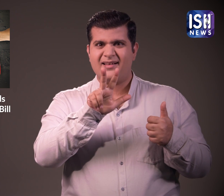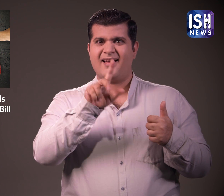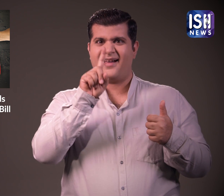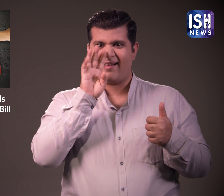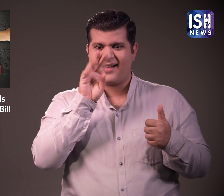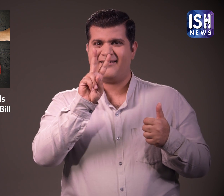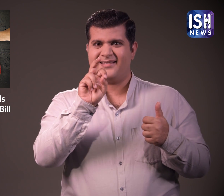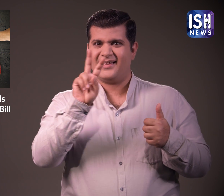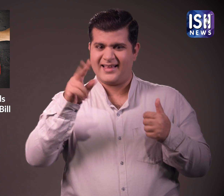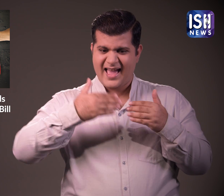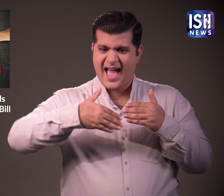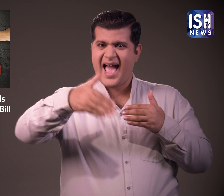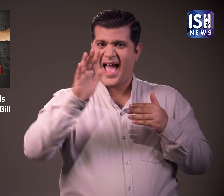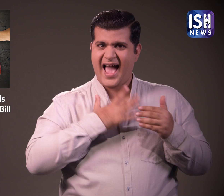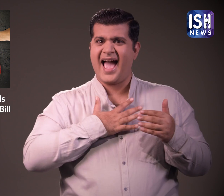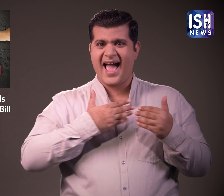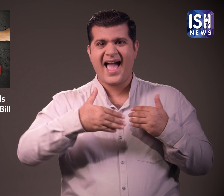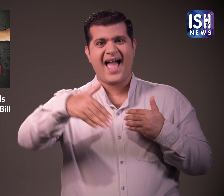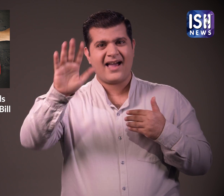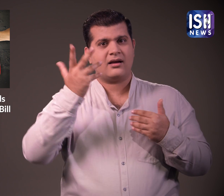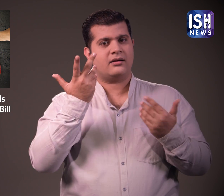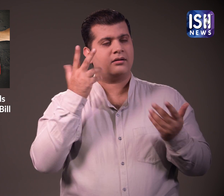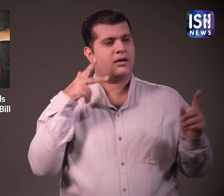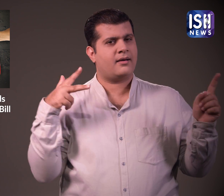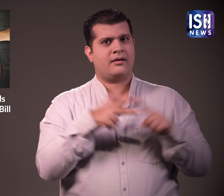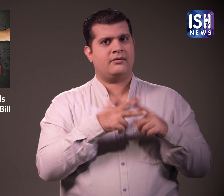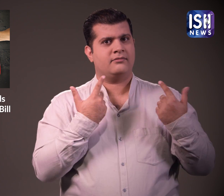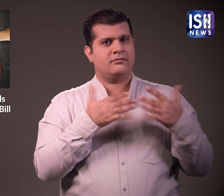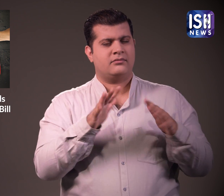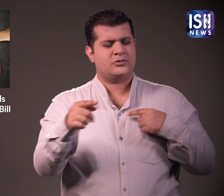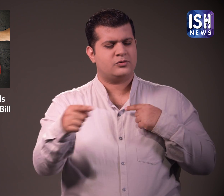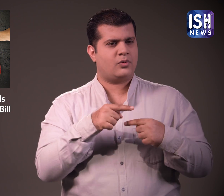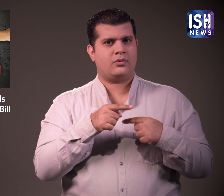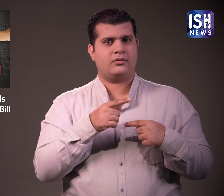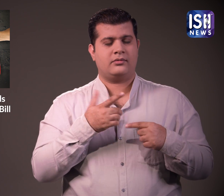कभी वापस नहीं आएगा दिल तोड़ देने वाली घटना है